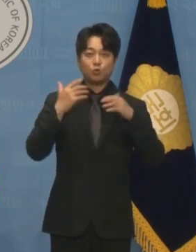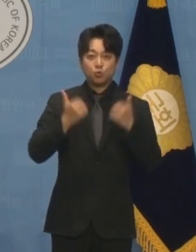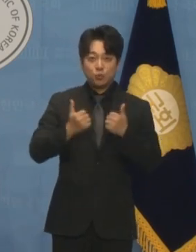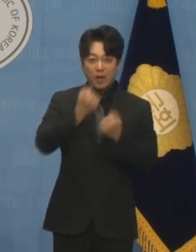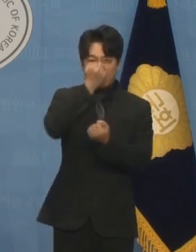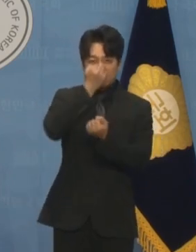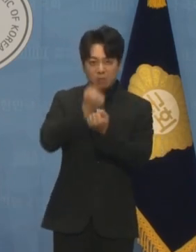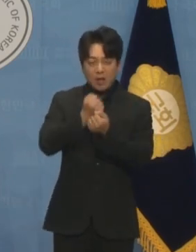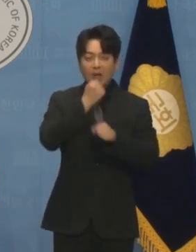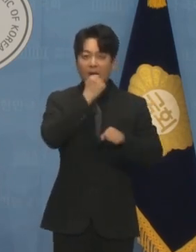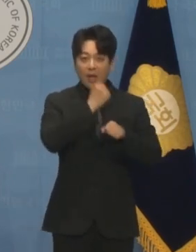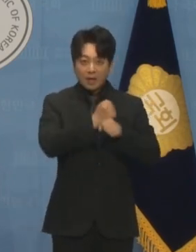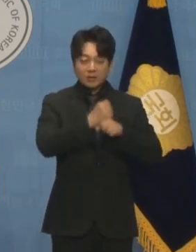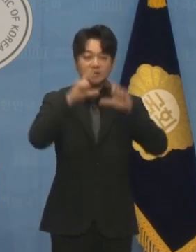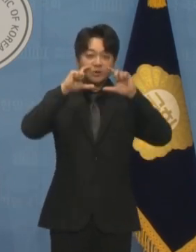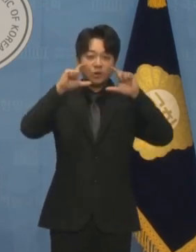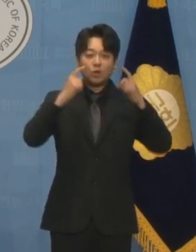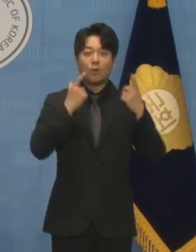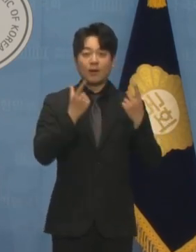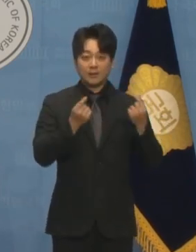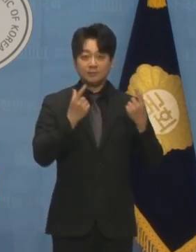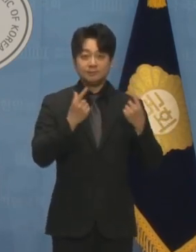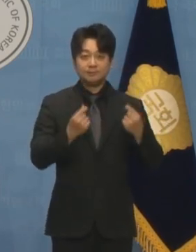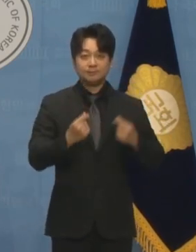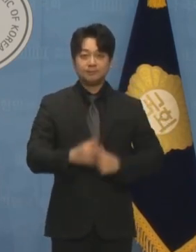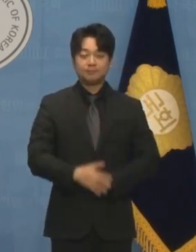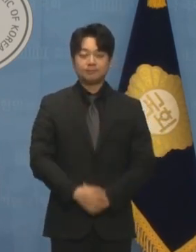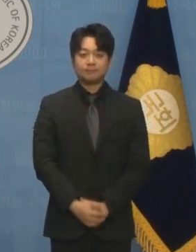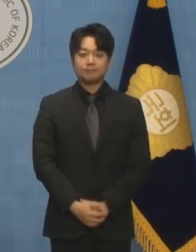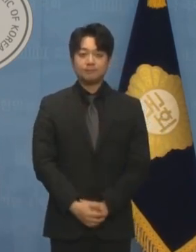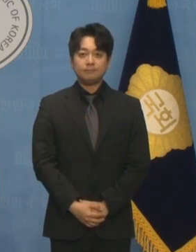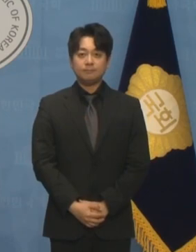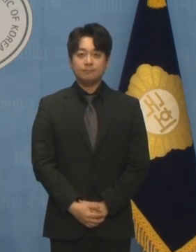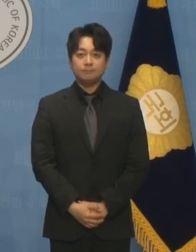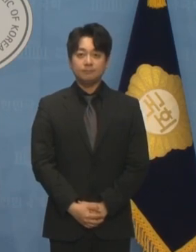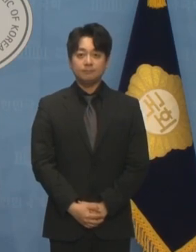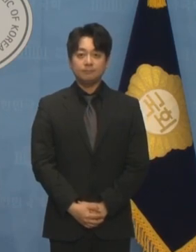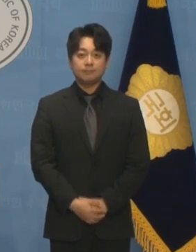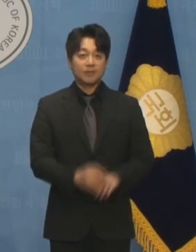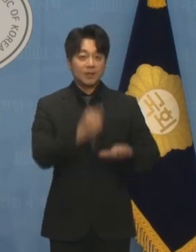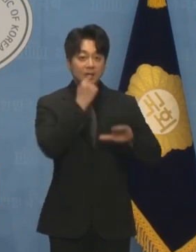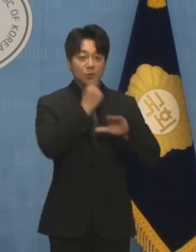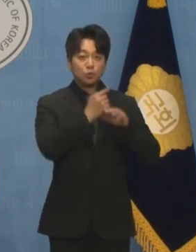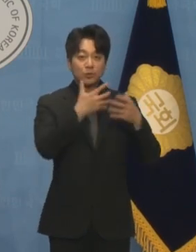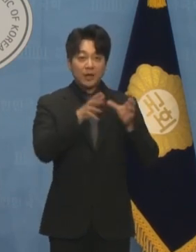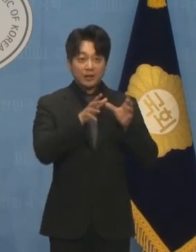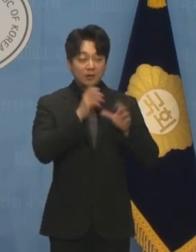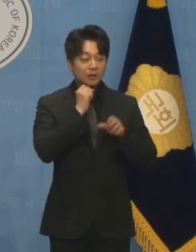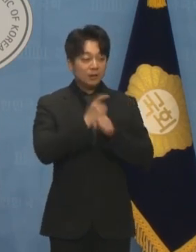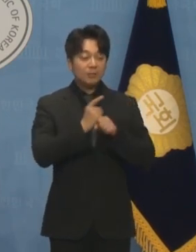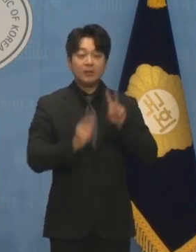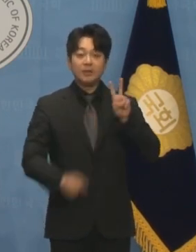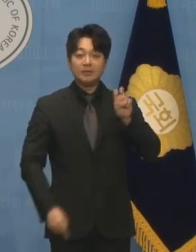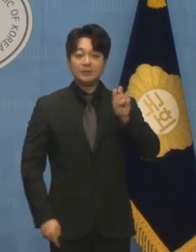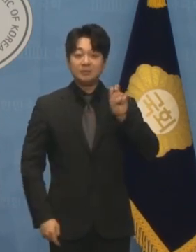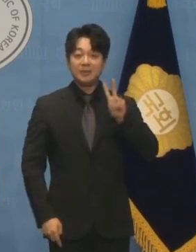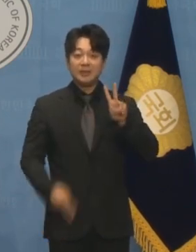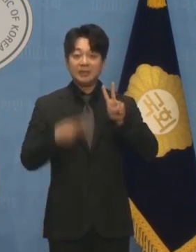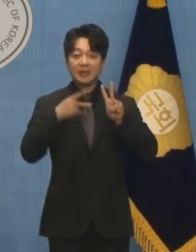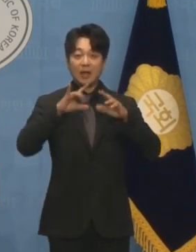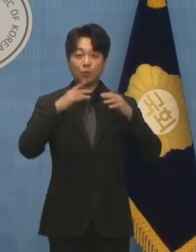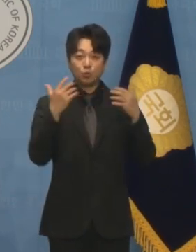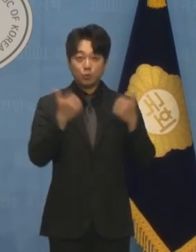선언과 다름없습니다. 민주당은 이미 22대 국회의 개원 전부터